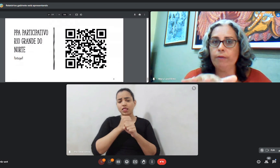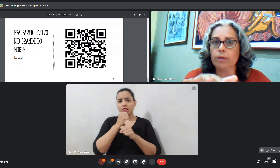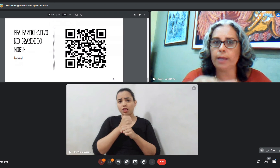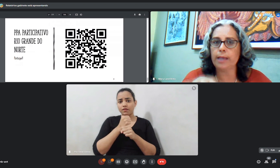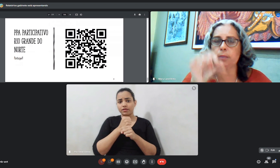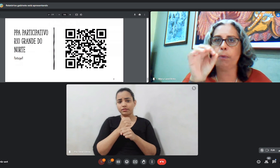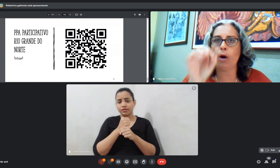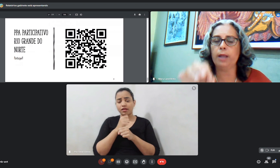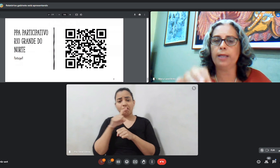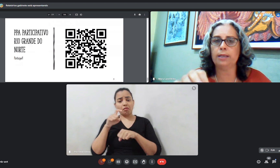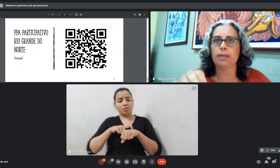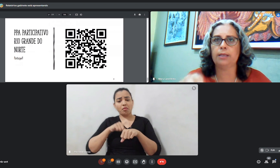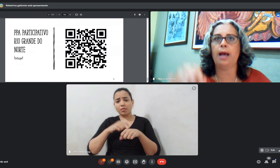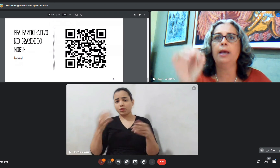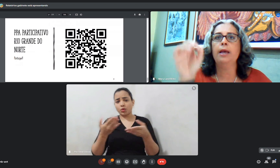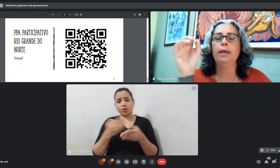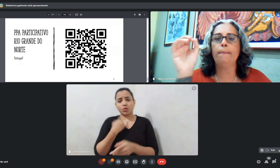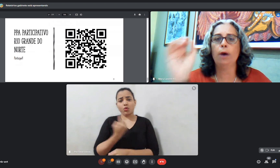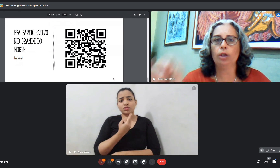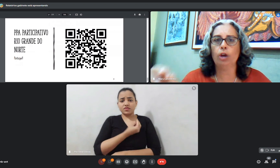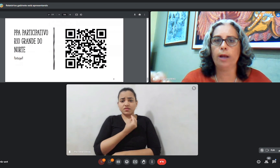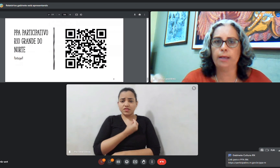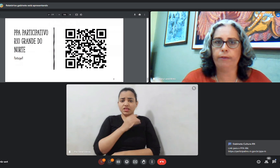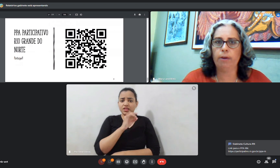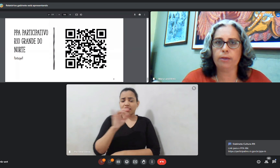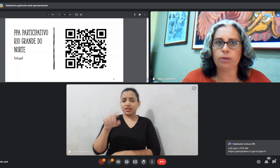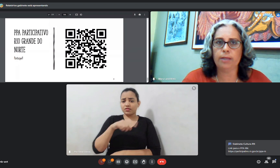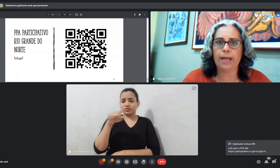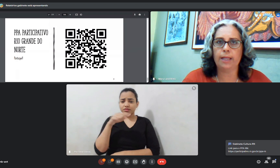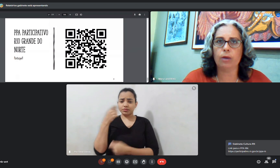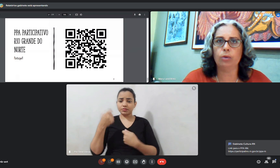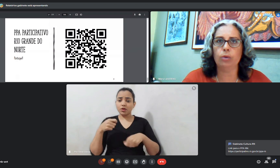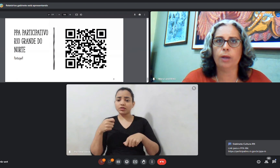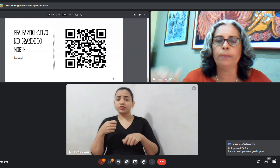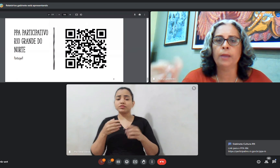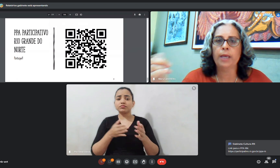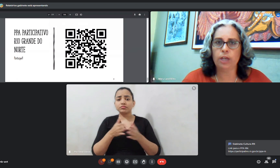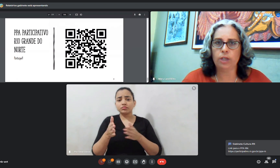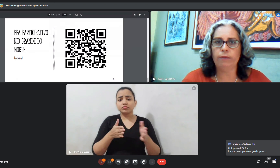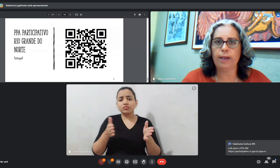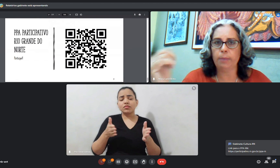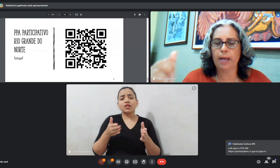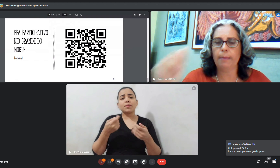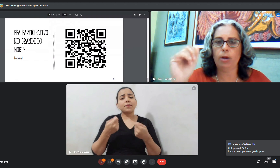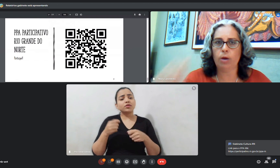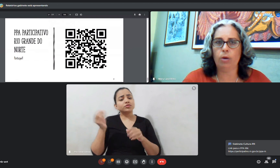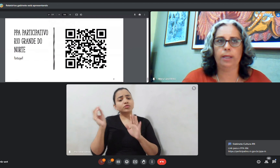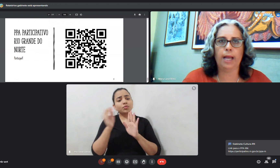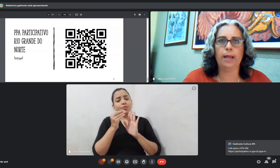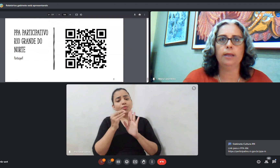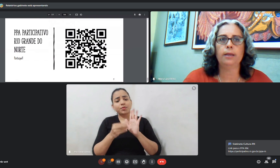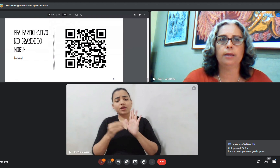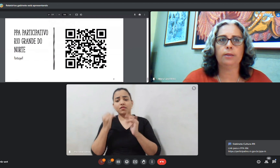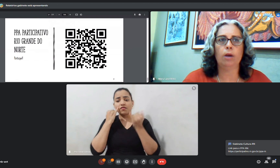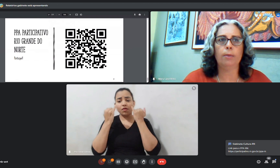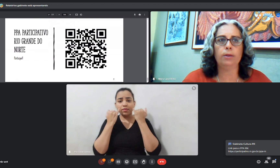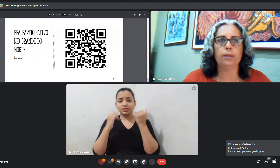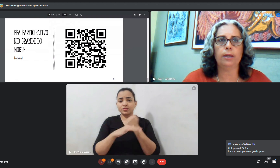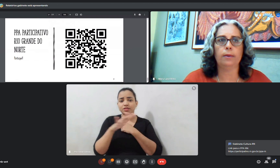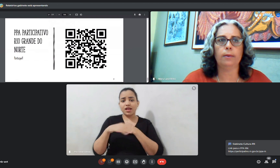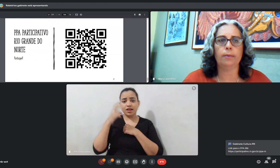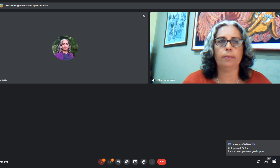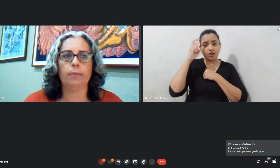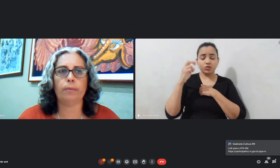um de vocês pode acessar e pode colocar as informações na área da cultura. E a gente vai explicar melhor agora, tá? Só um